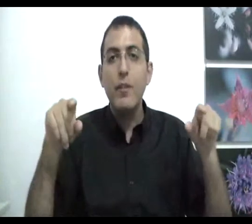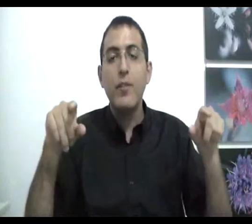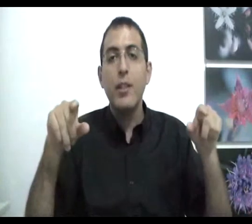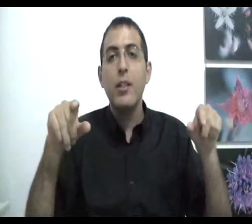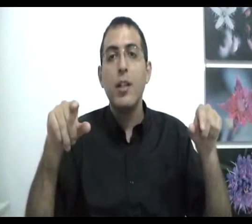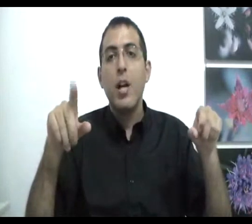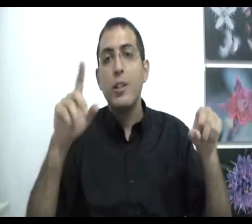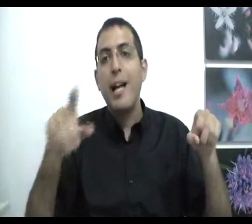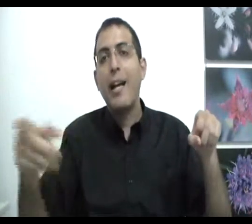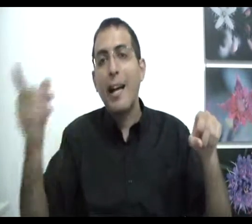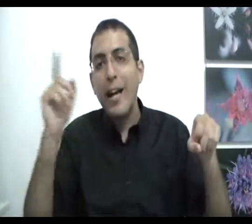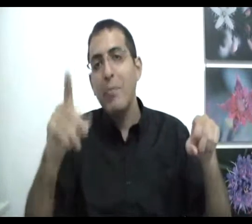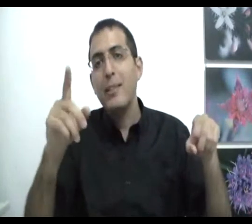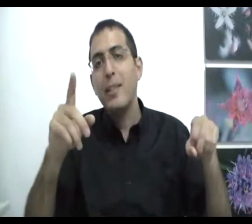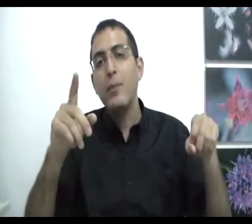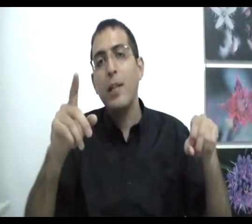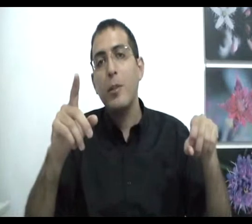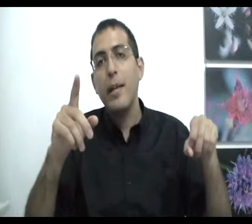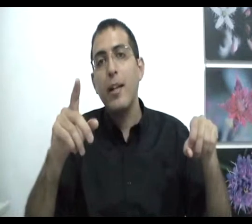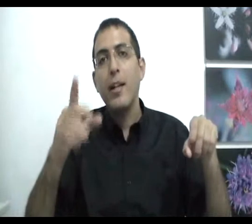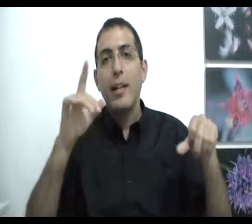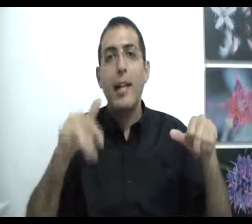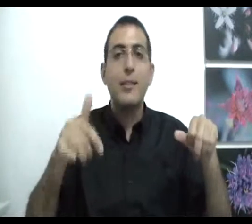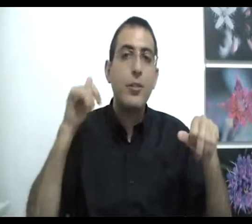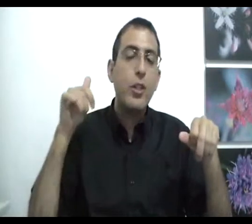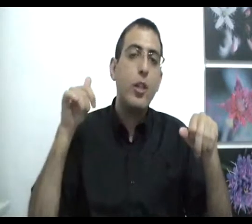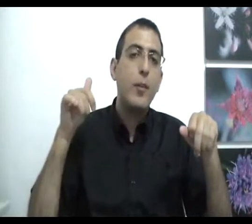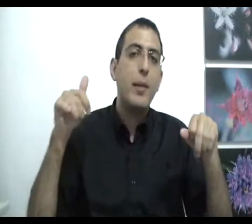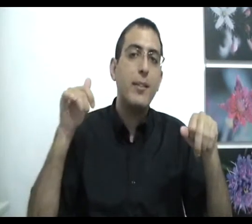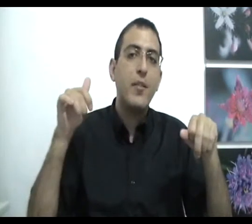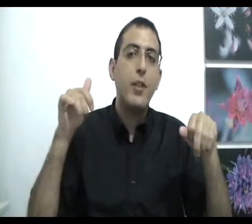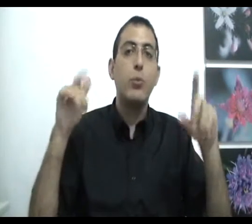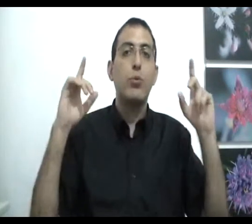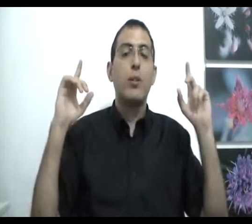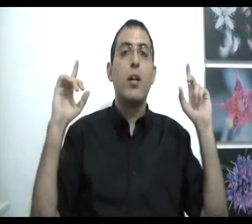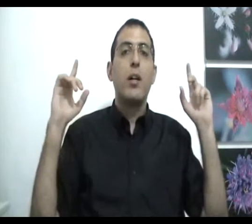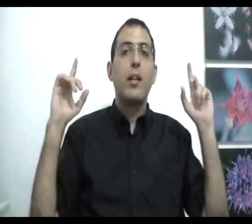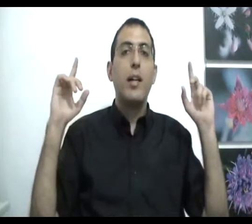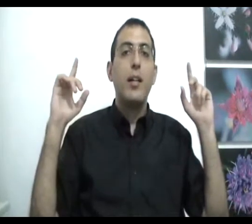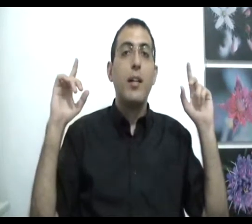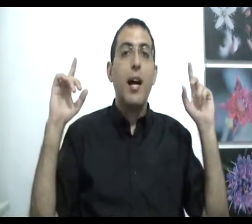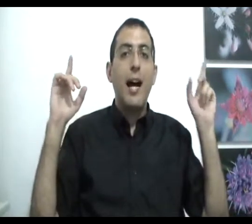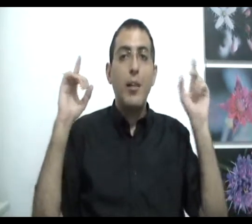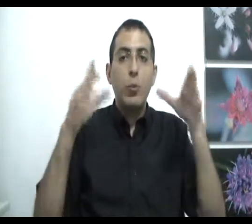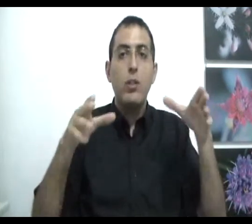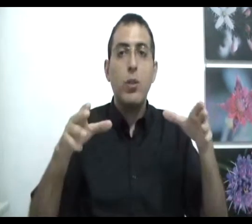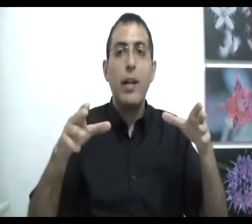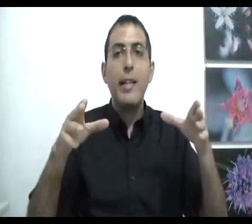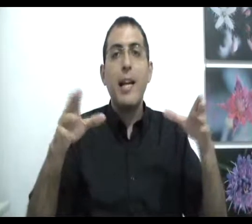תבין שזה רק אחד מהצדדים של המטבע כי הצוד השני של המטבע זה הנפרדות, כי האחדות לצורך העניין,